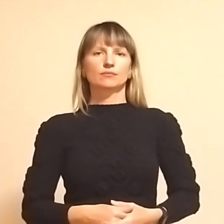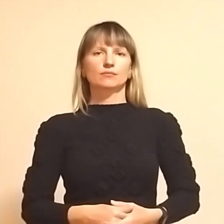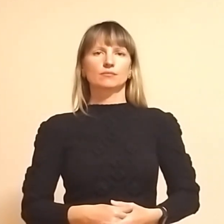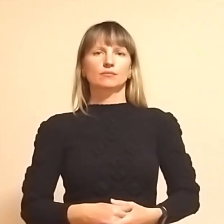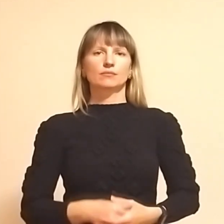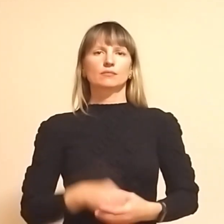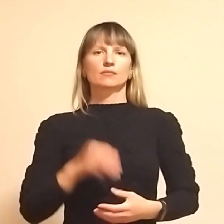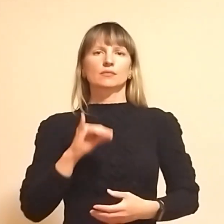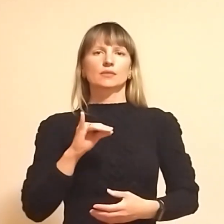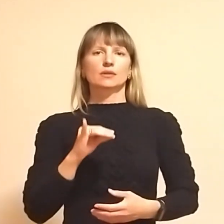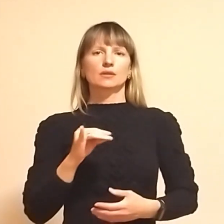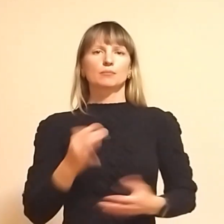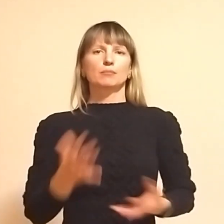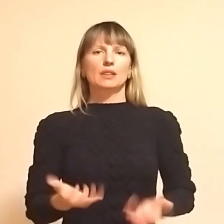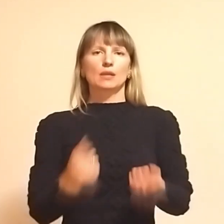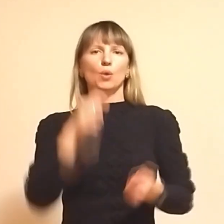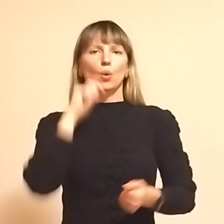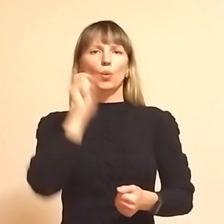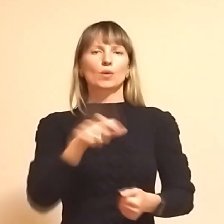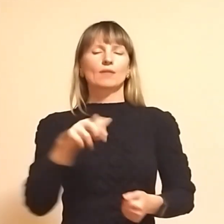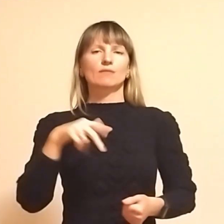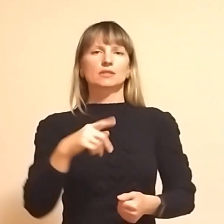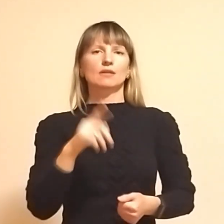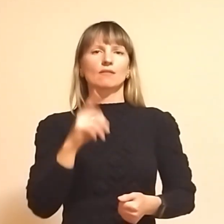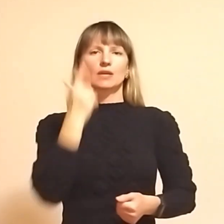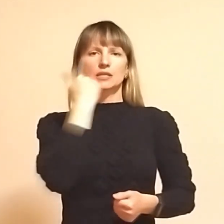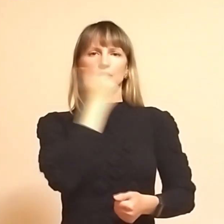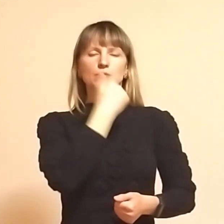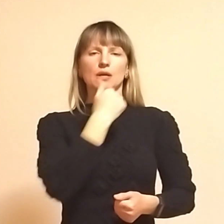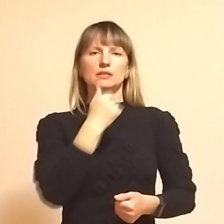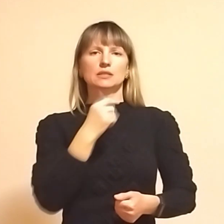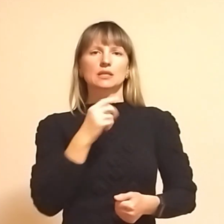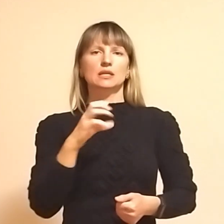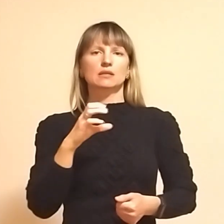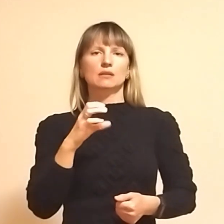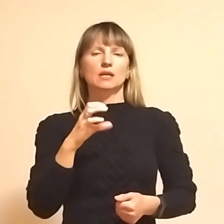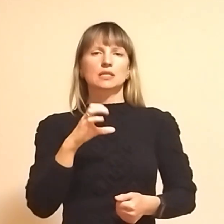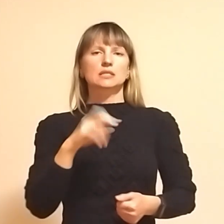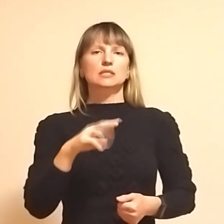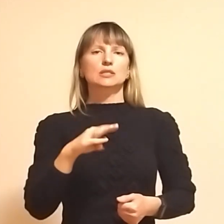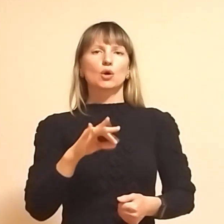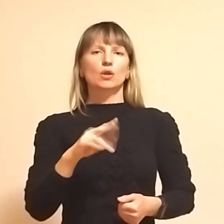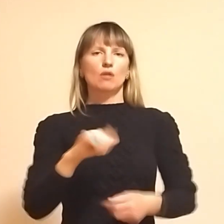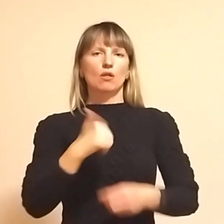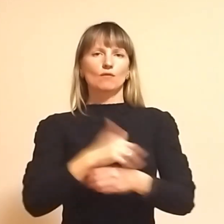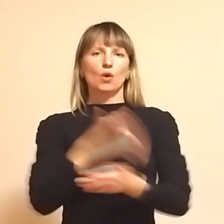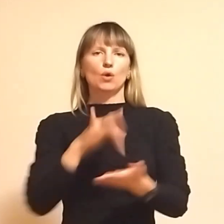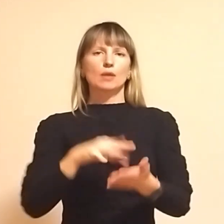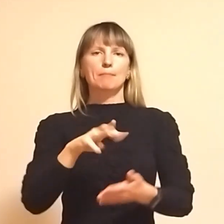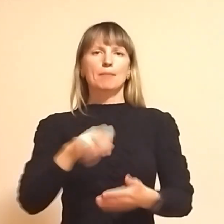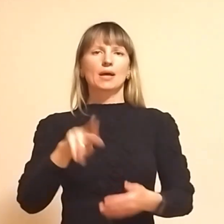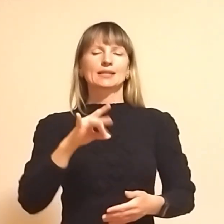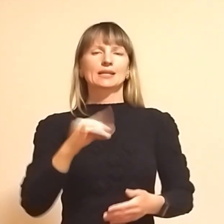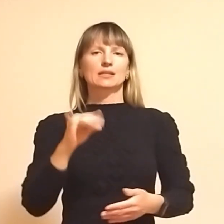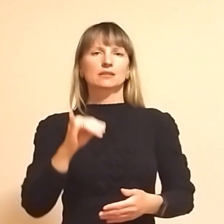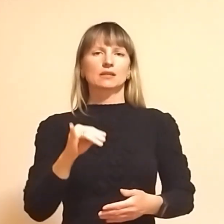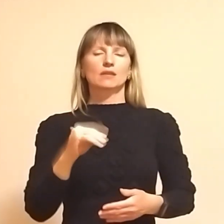Підтримати українці вийшли в іспанській столиці Мадриді. Вчора на центральній площі Пласе Де Майора